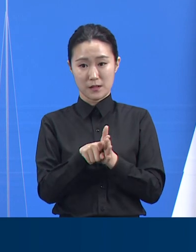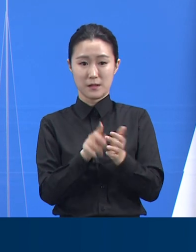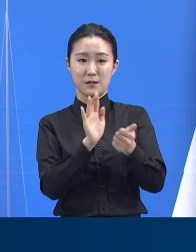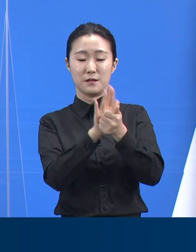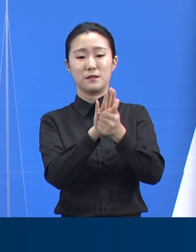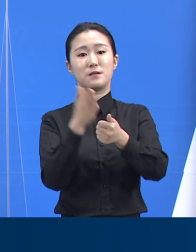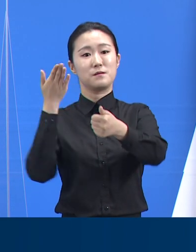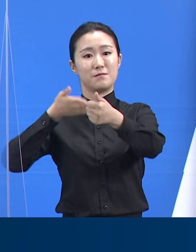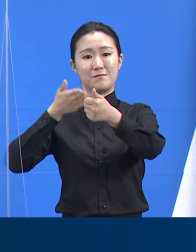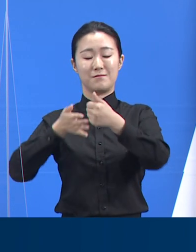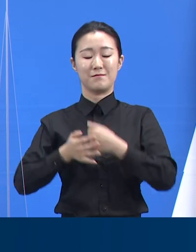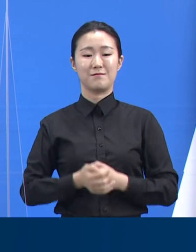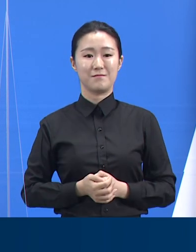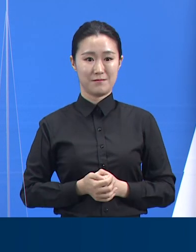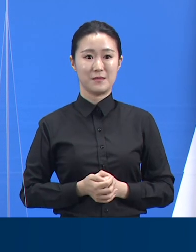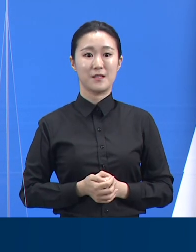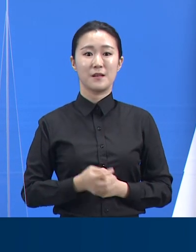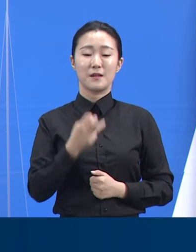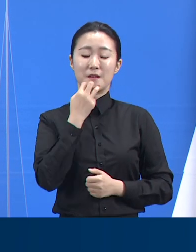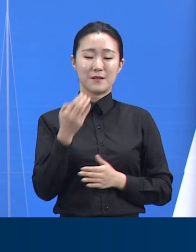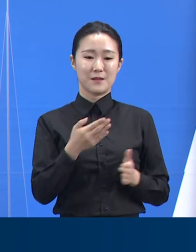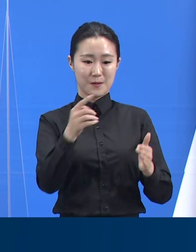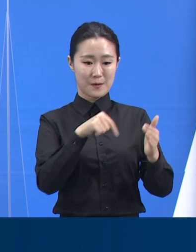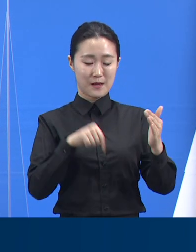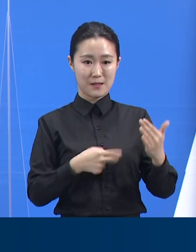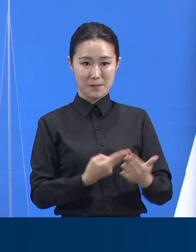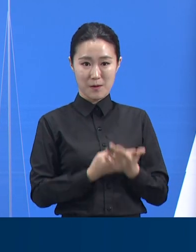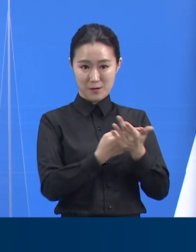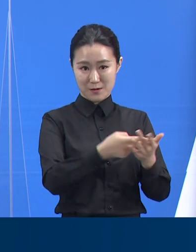병상 운용 현황에 대하여 말씀드리겠습니다.